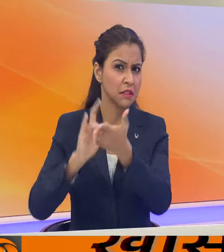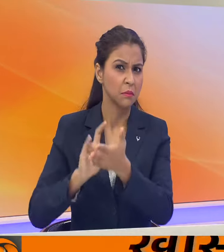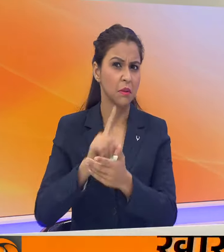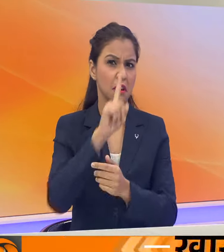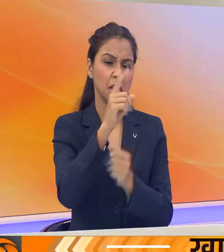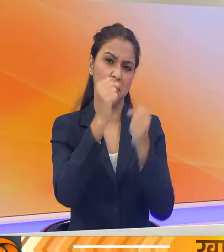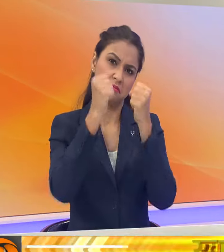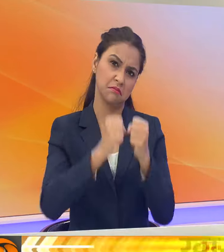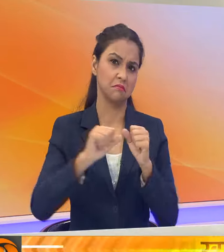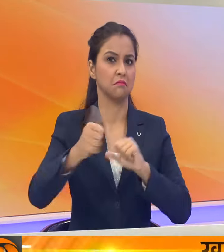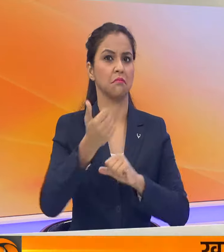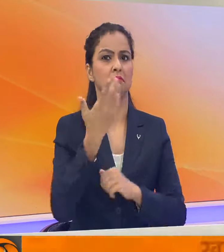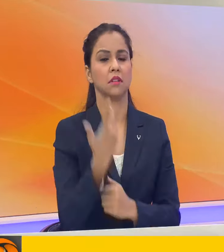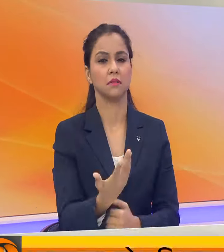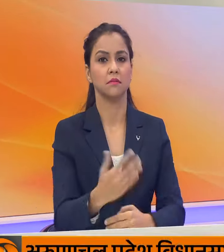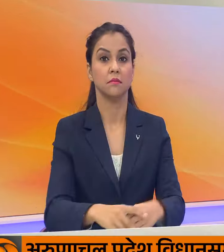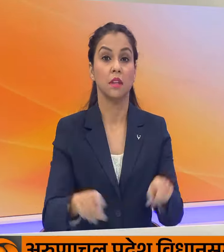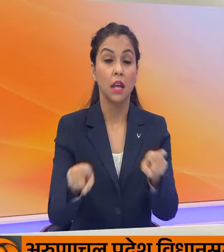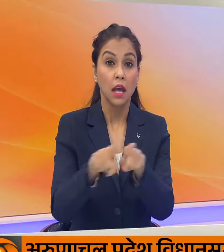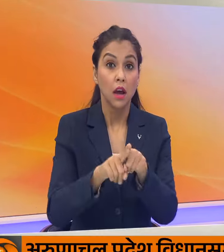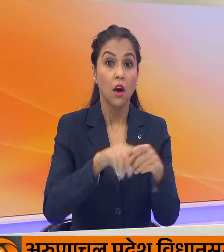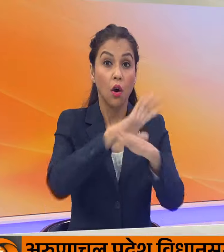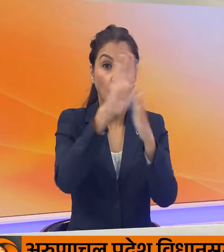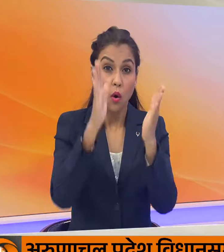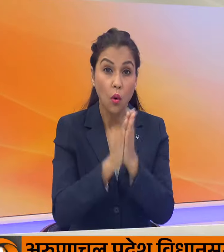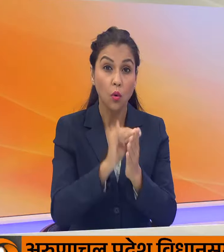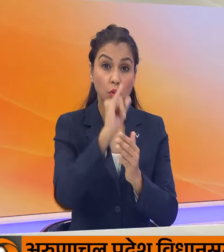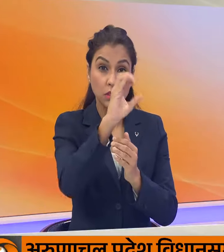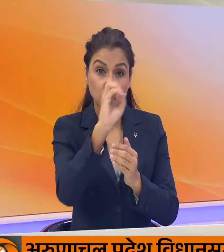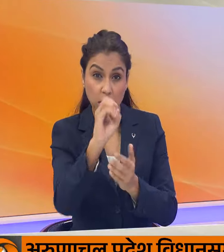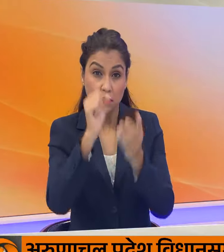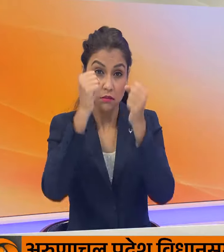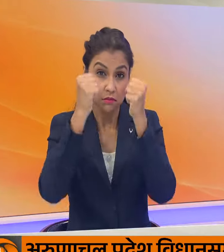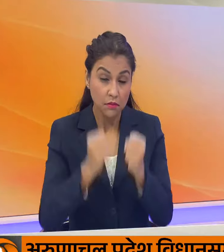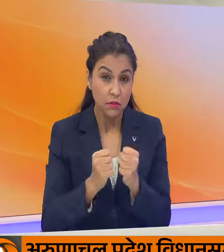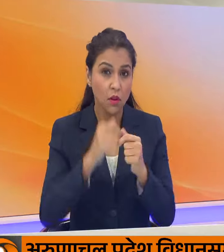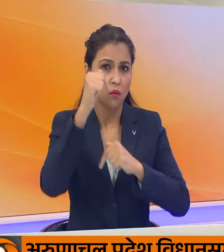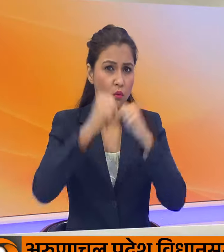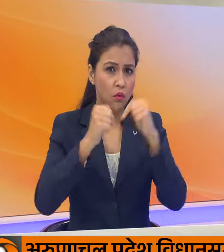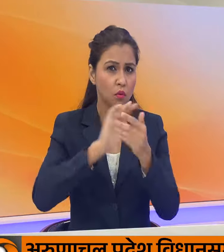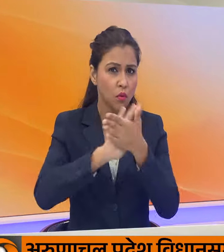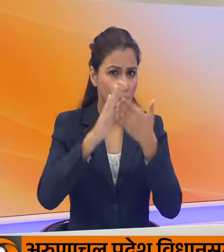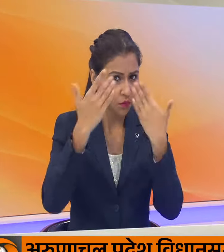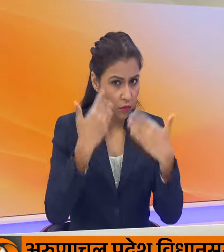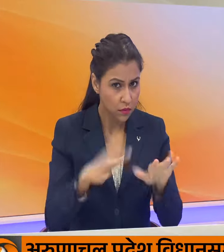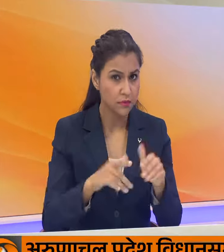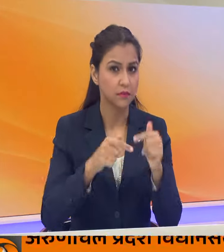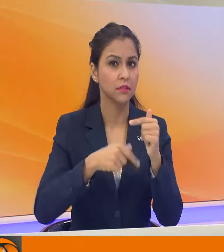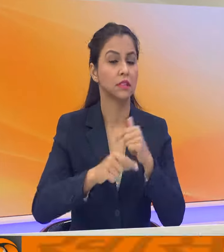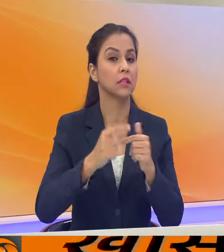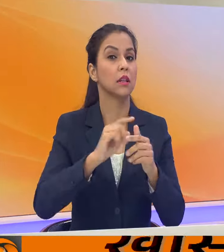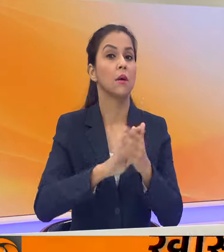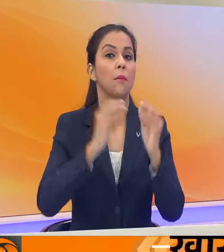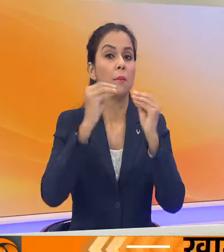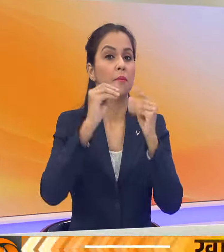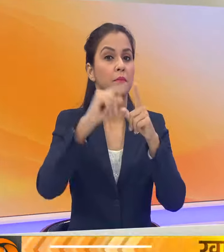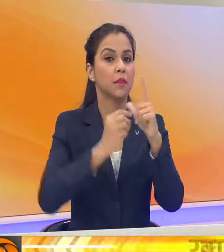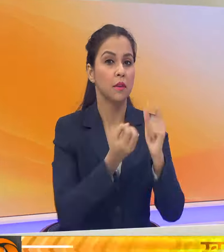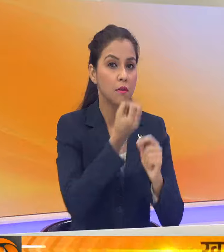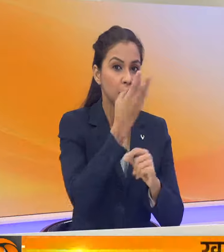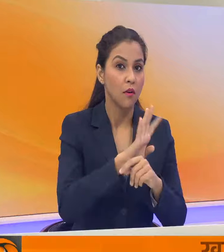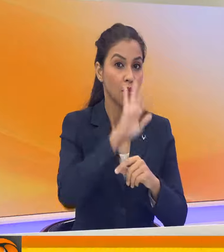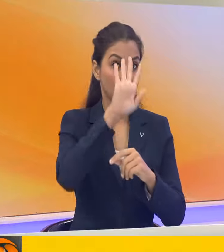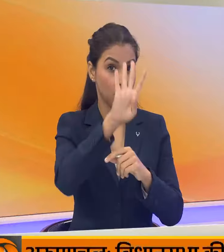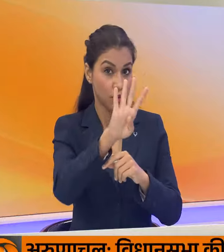एक सीठी जीत सके राज़े की सभी 60 सीटों पर वोटों की गिंती पूरी हो गई है जिसमें भाजपा 46